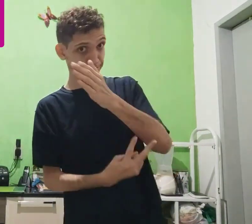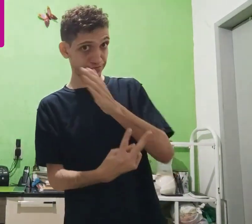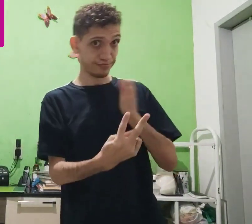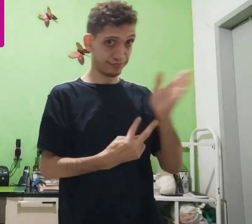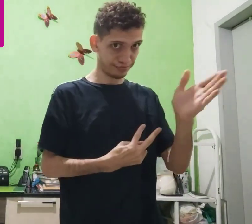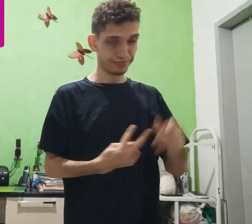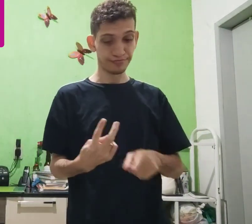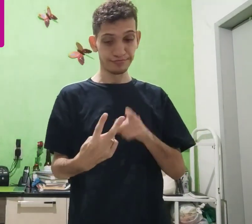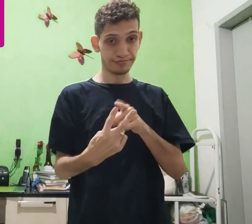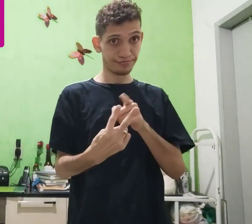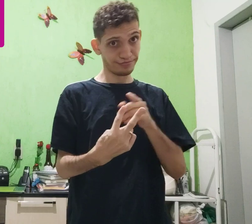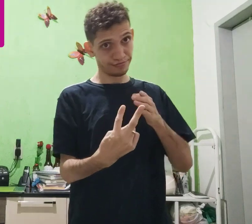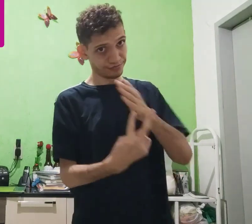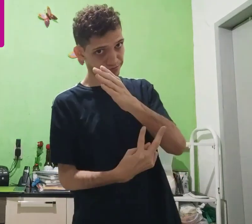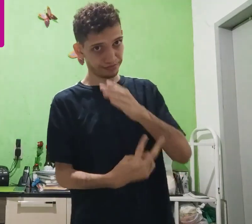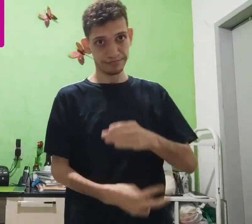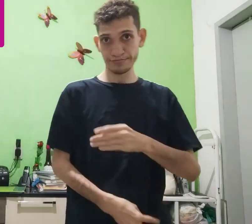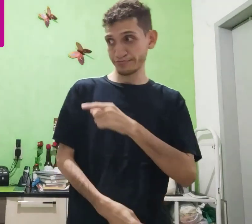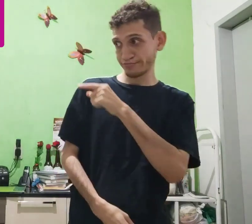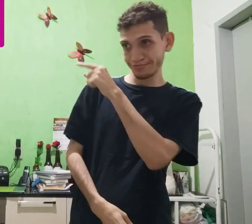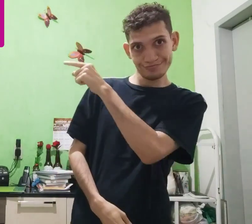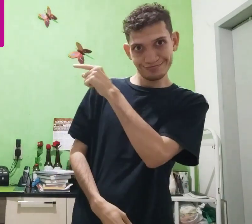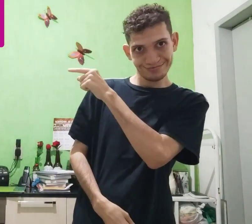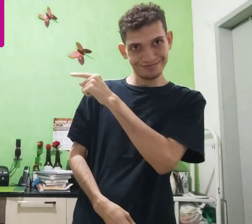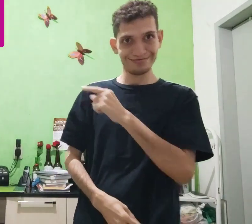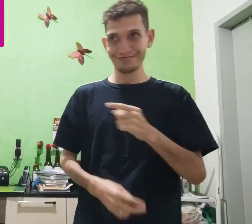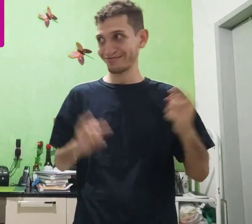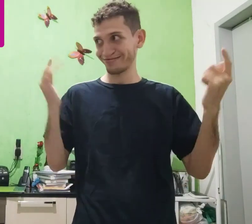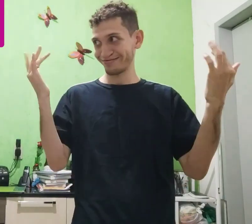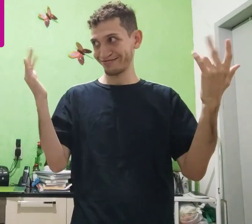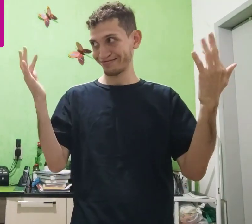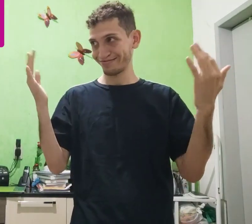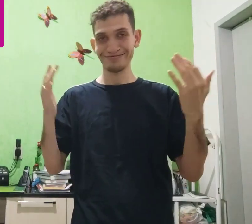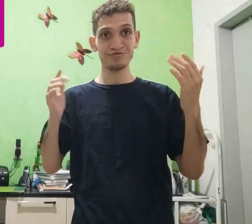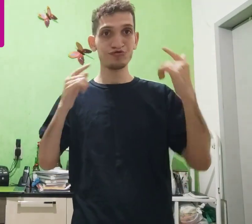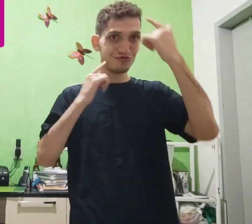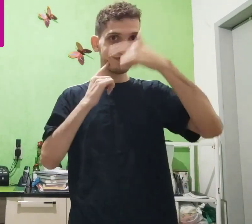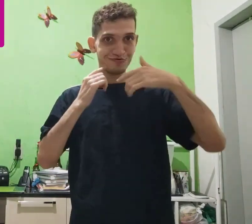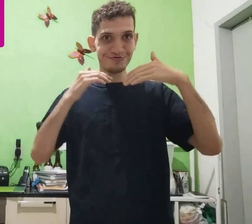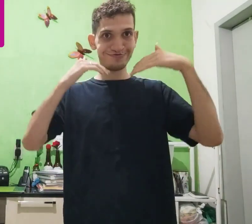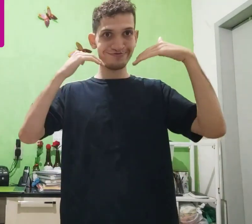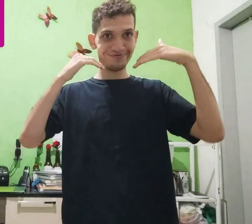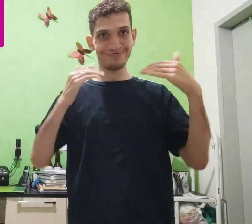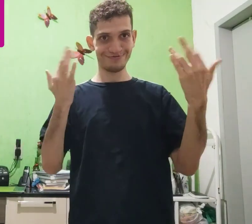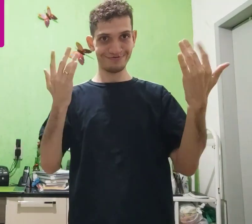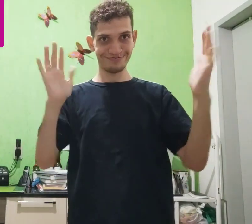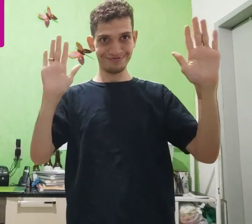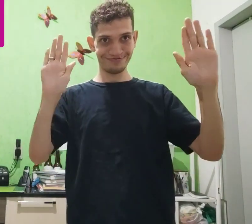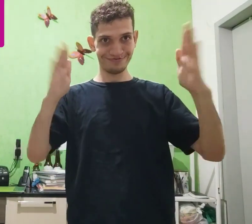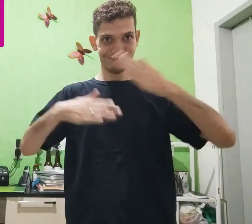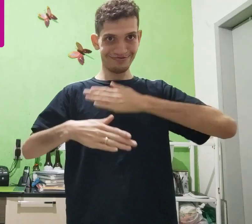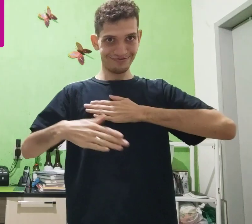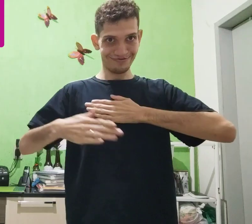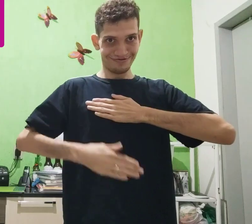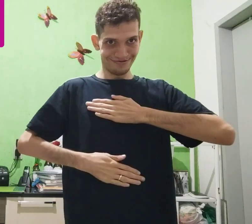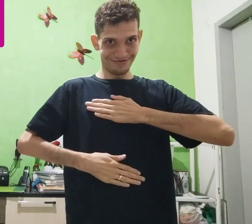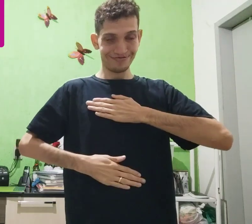palavra, uma possibilidade, outra possibilidade. Aqui ao lado, ó, mão, o